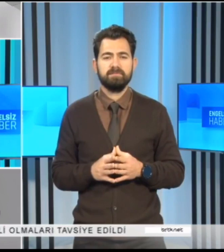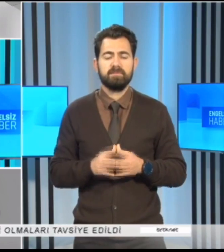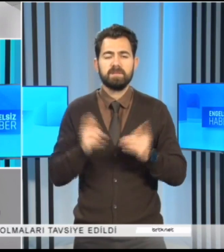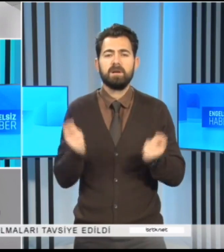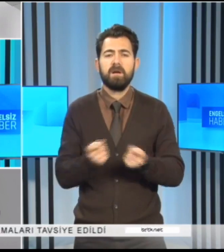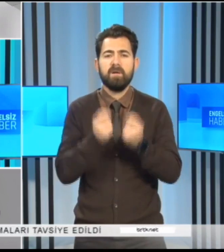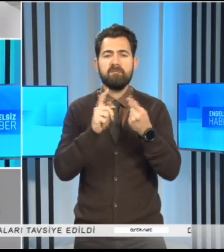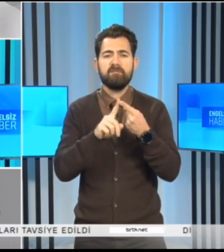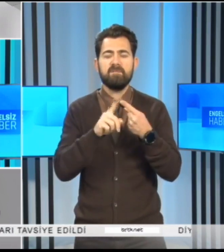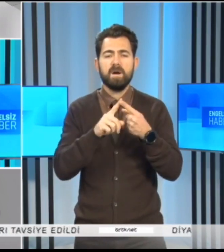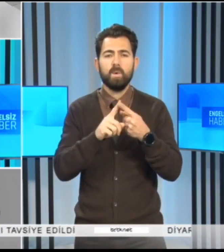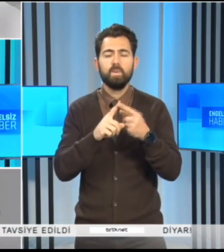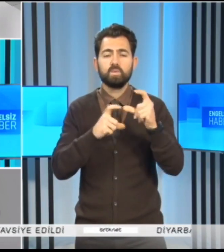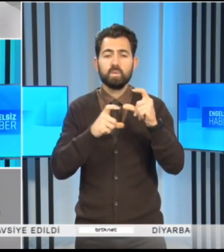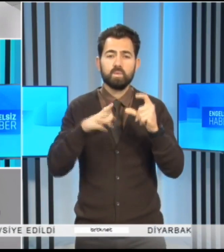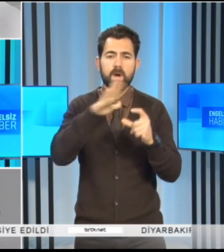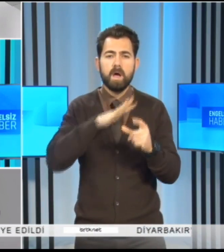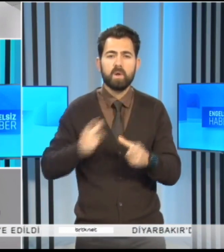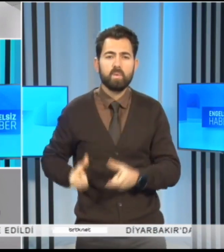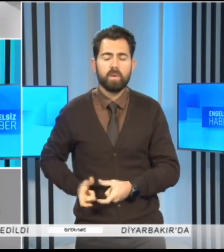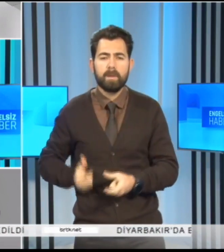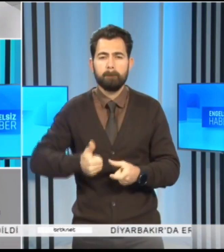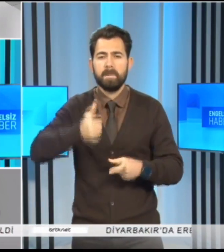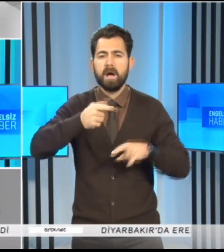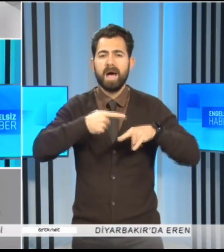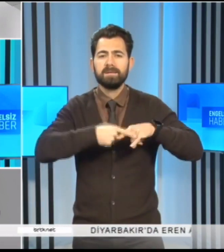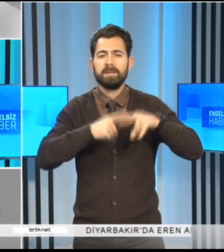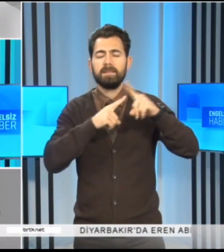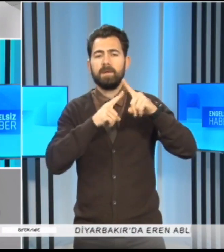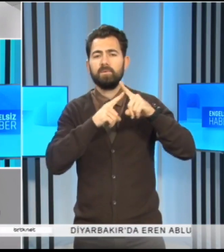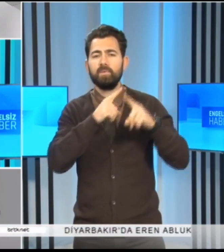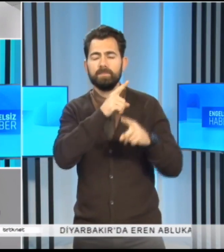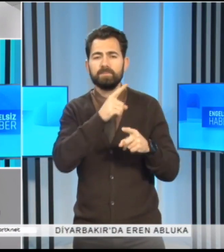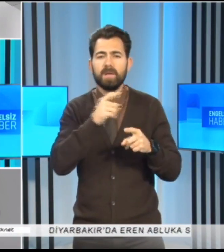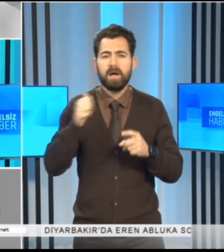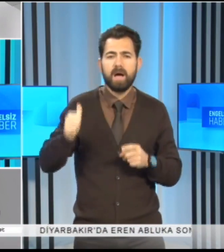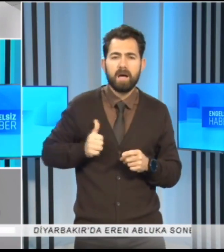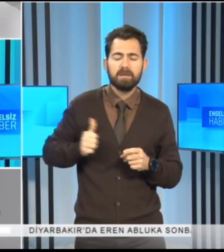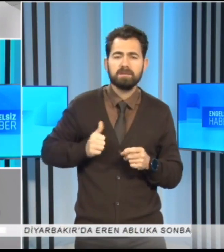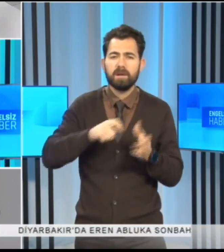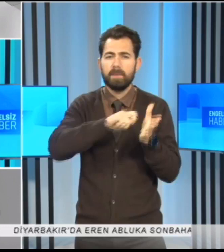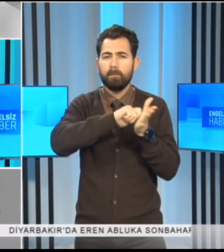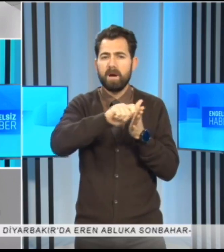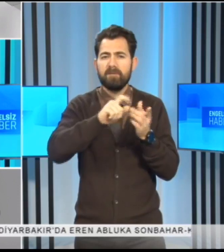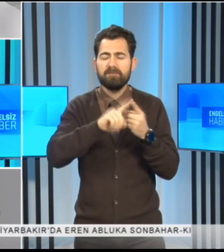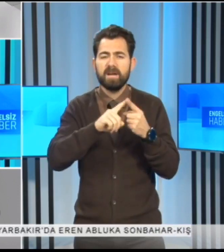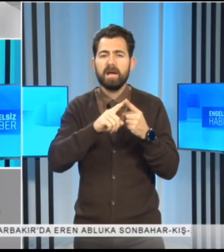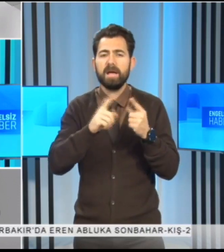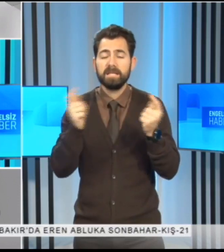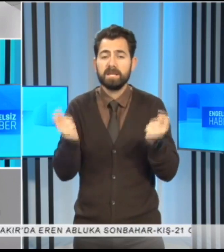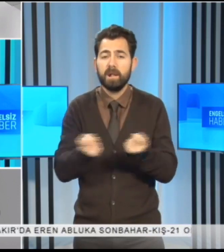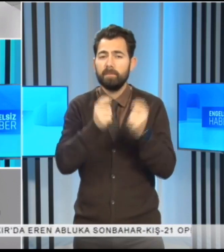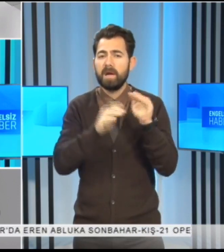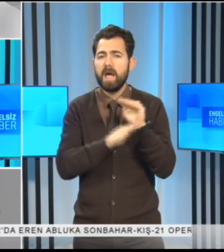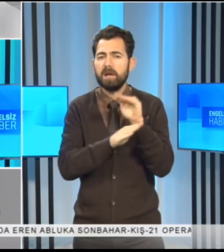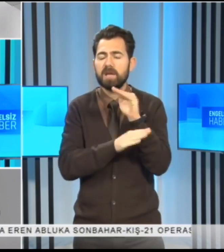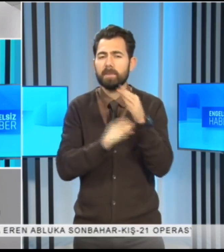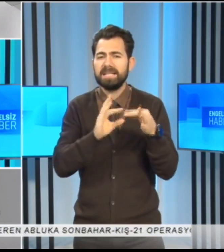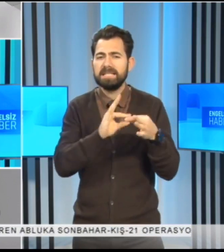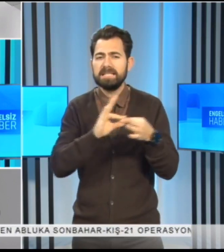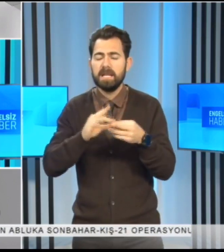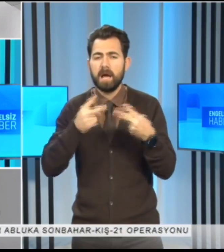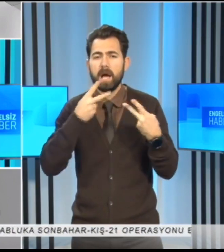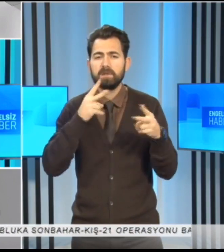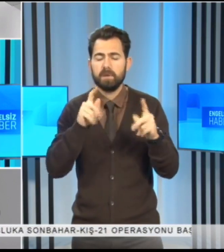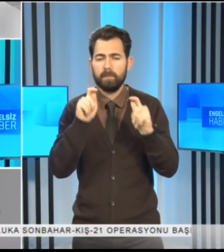Çalışma ve Sosyal Güvenlik Bakanı Hasan Taçoy, asgari ücret ve çalışma yaşamına ilişkin